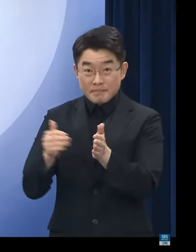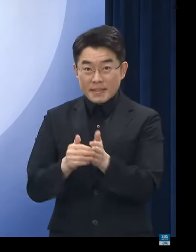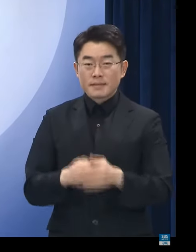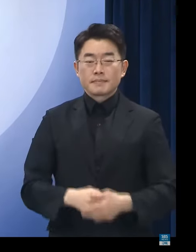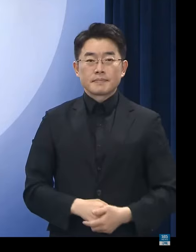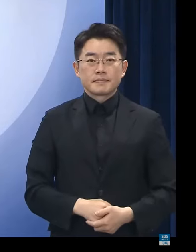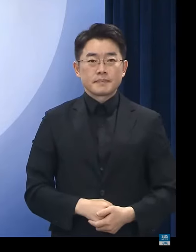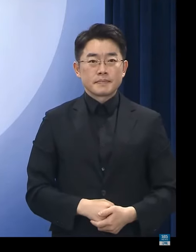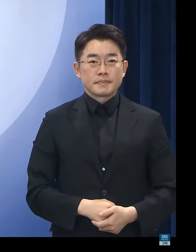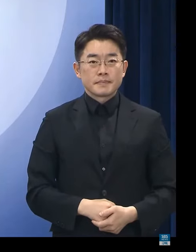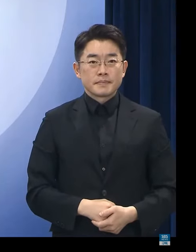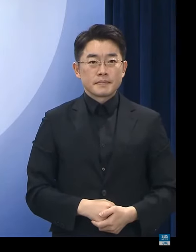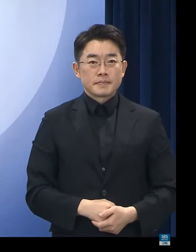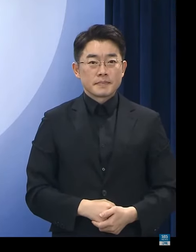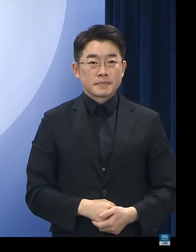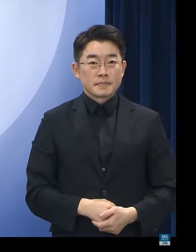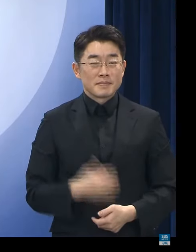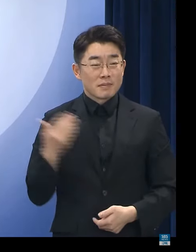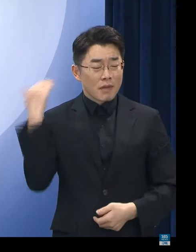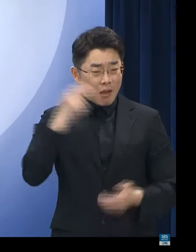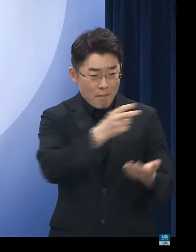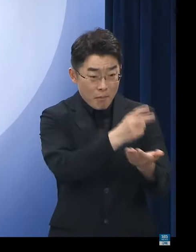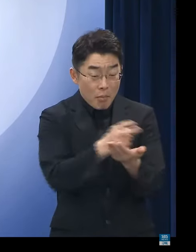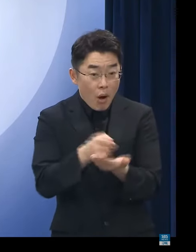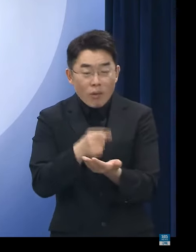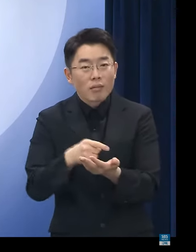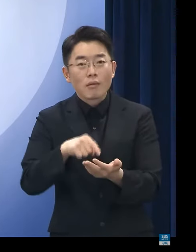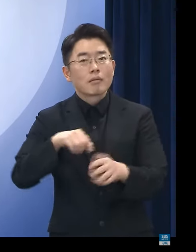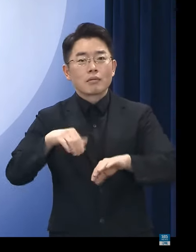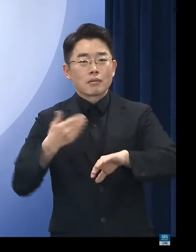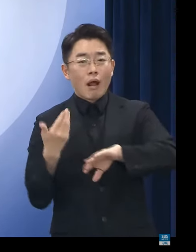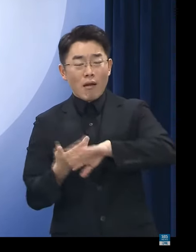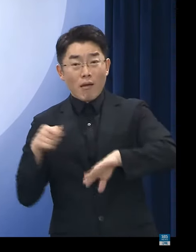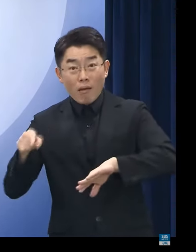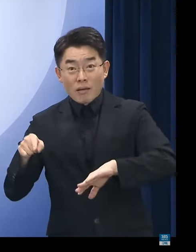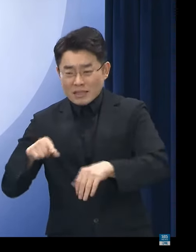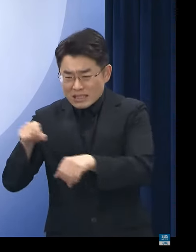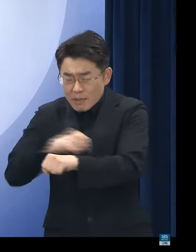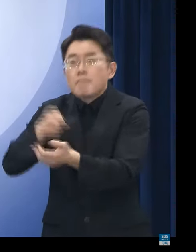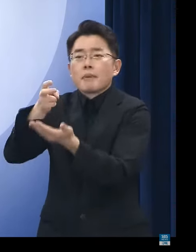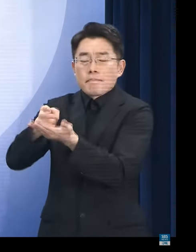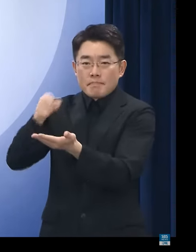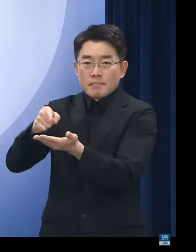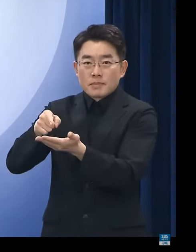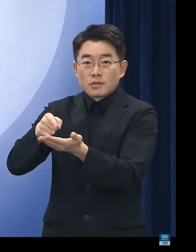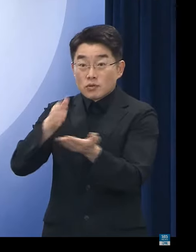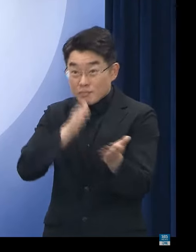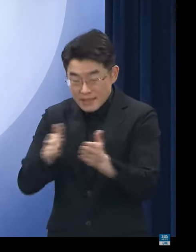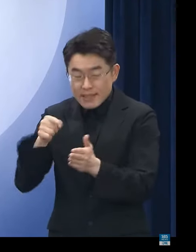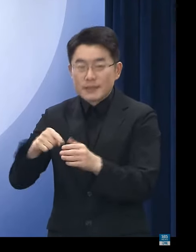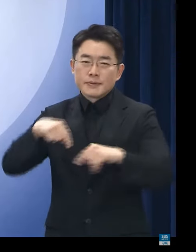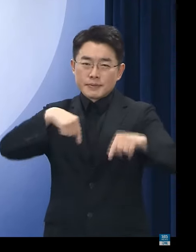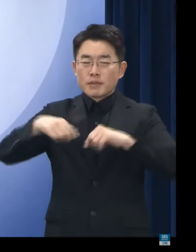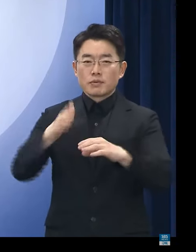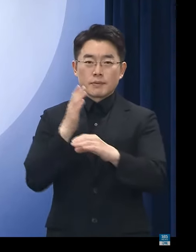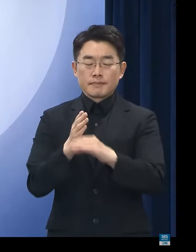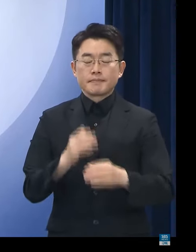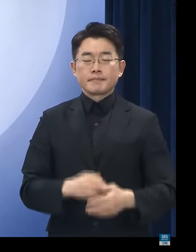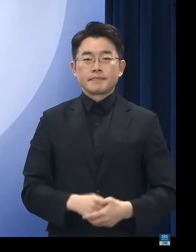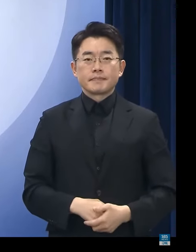기존의 법체계를 뛰어넘는 각종 특례적인 지원책들을 시행하고 있습니다.